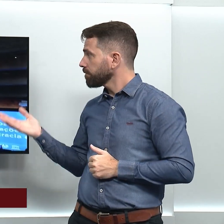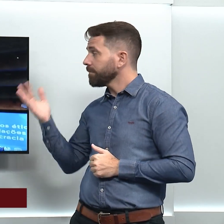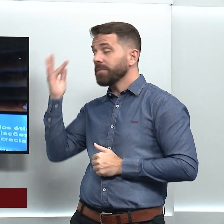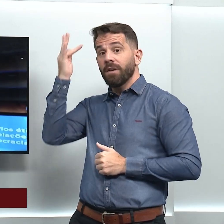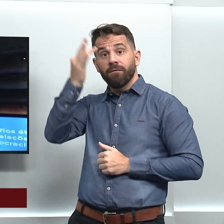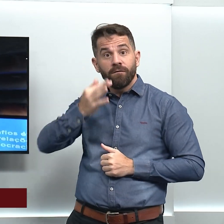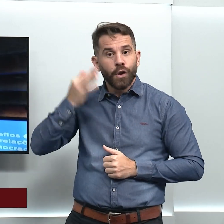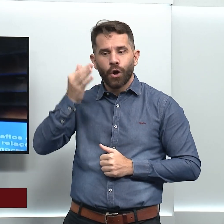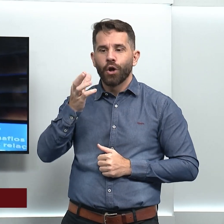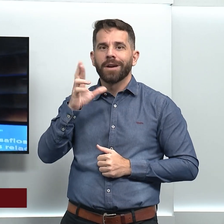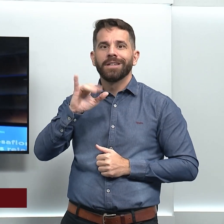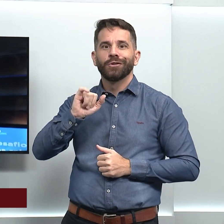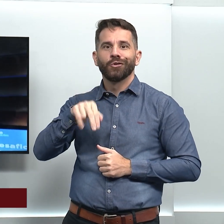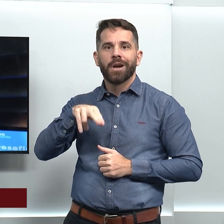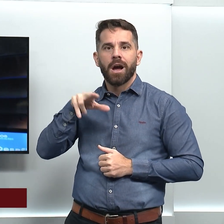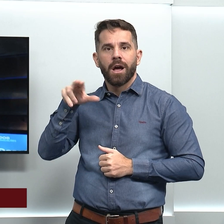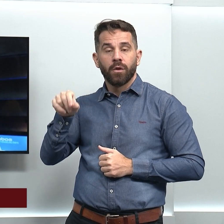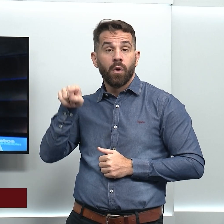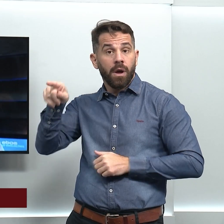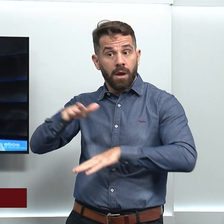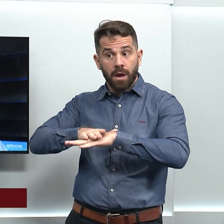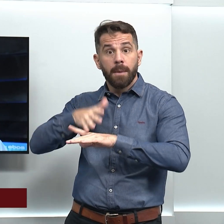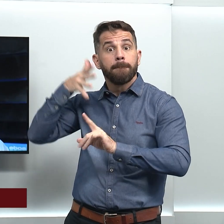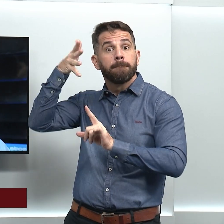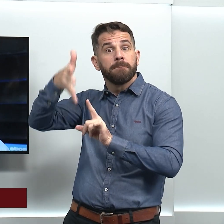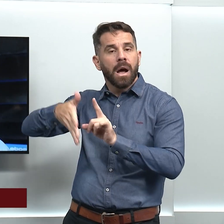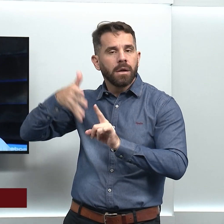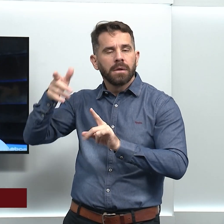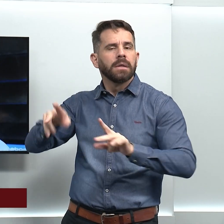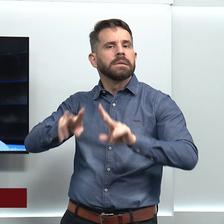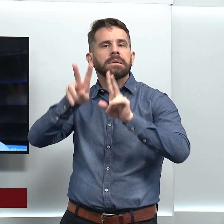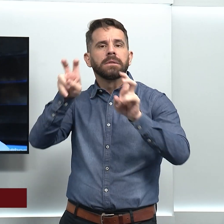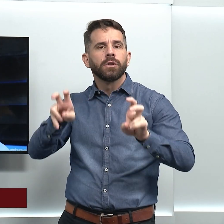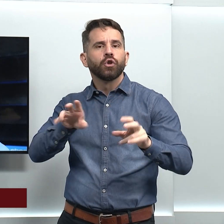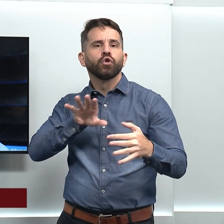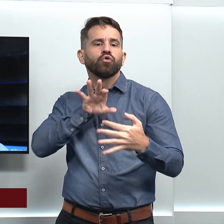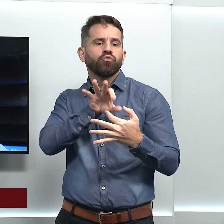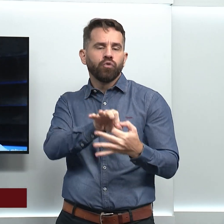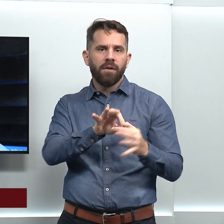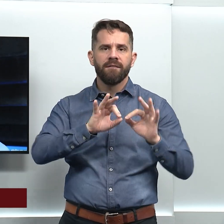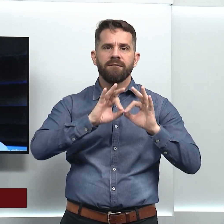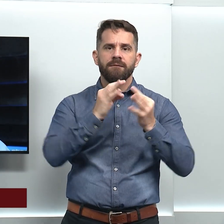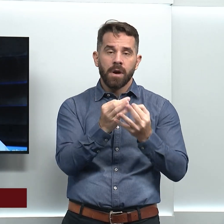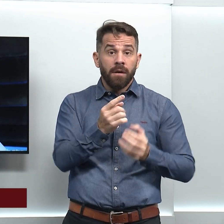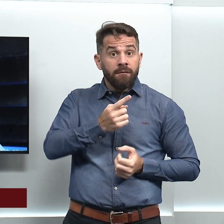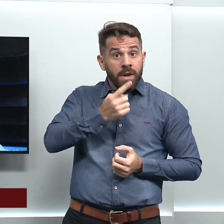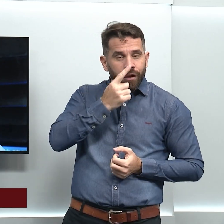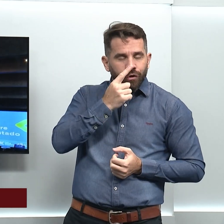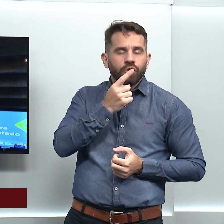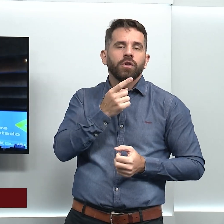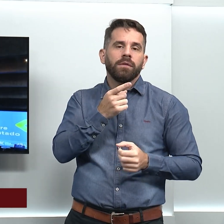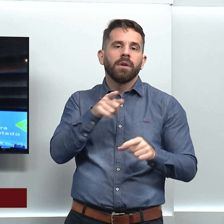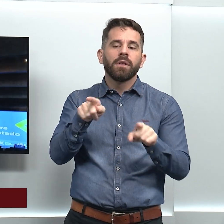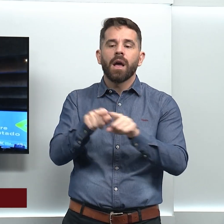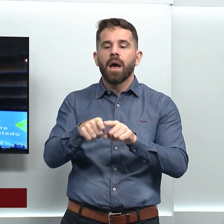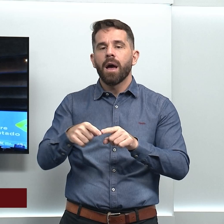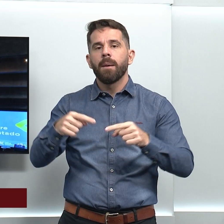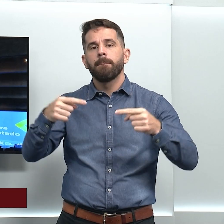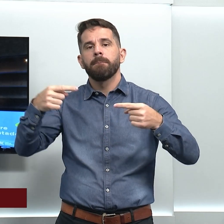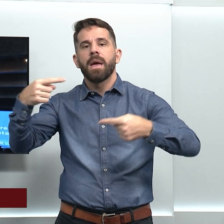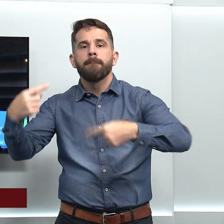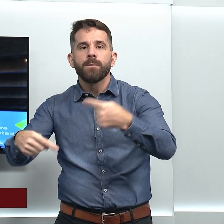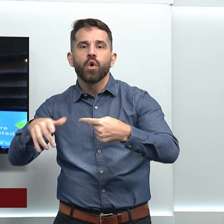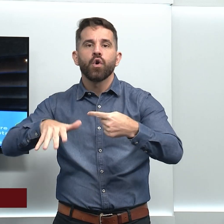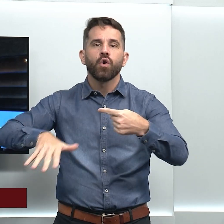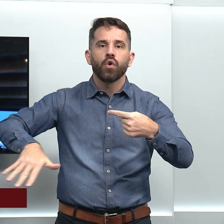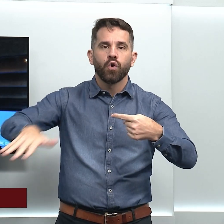Rezende foi um dos palestrantes e falou sobre vida afetiva e ética no contexto político. Para a Spinoza, e uma